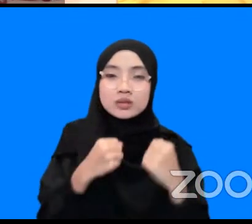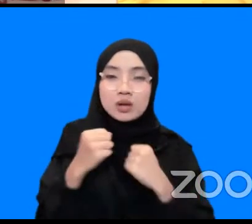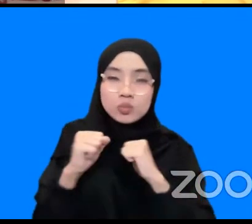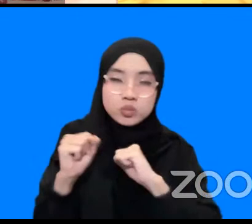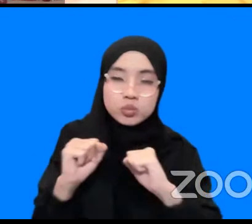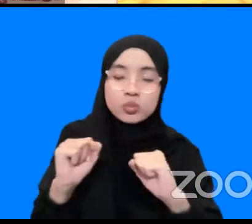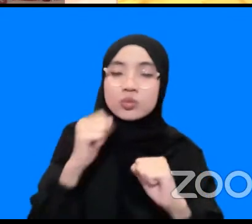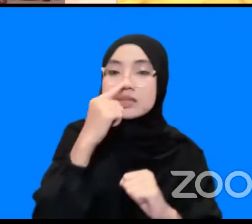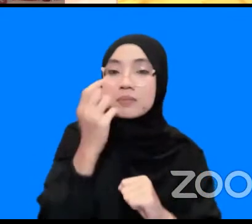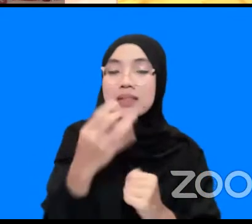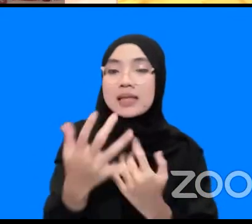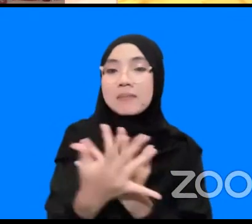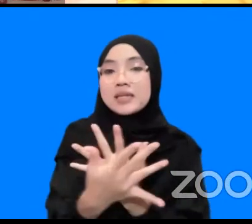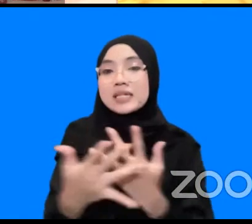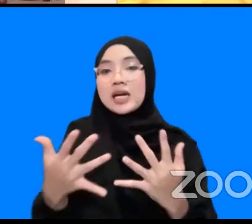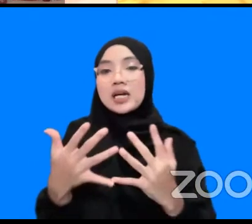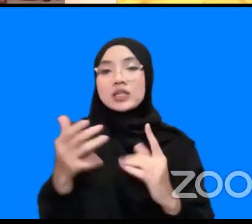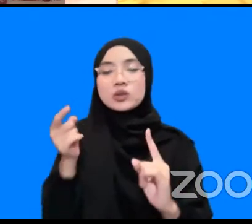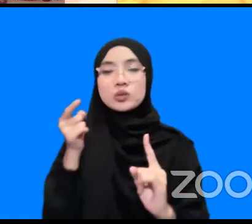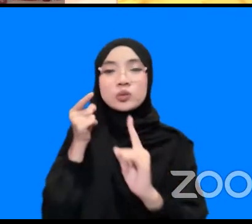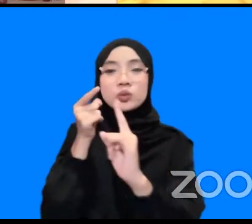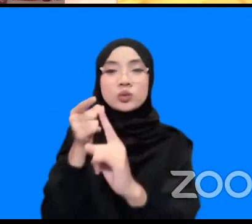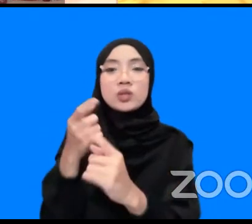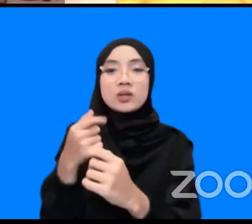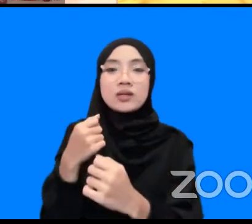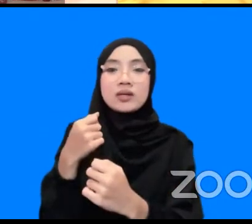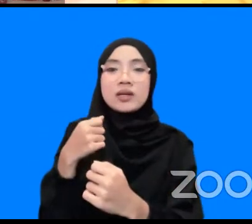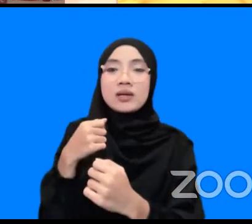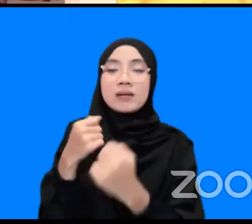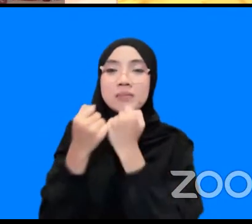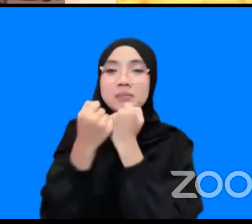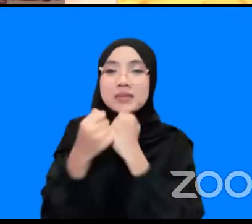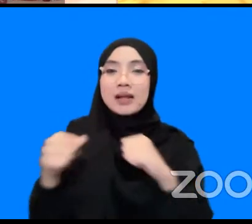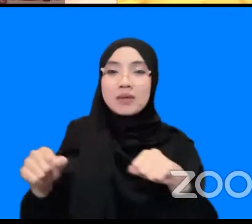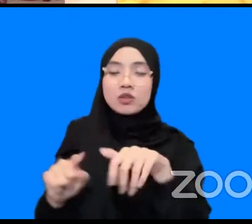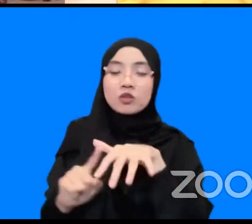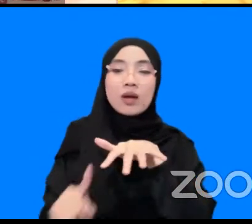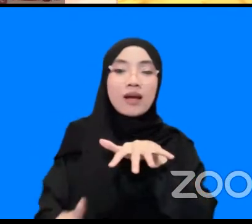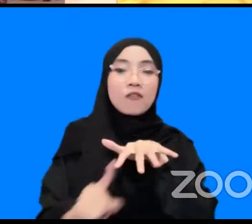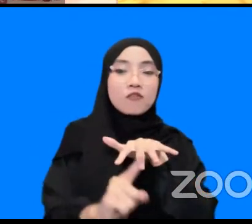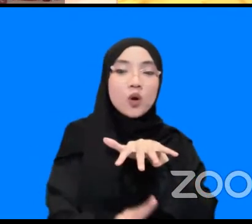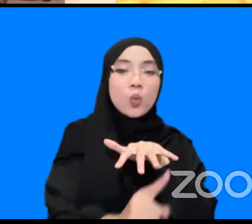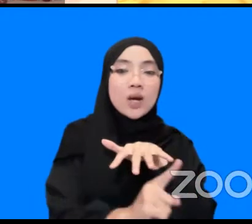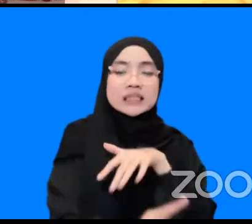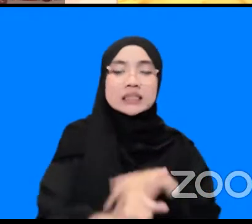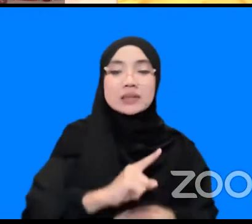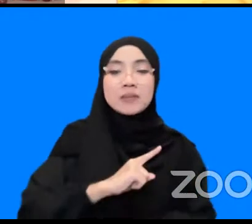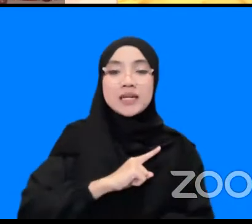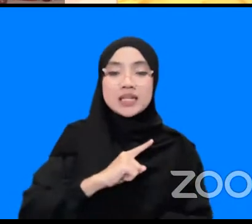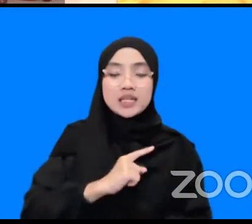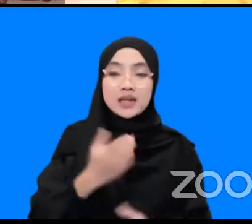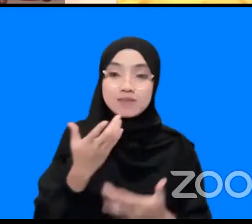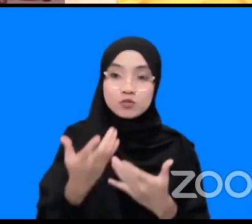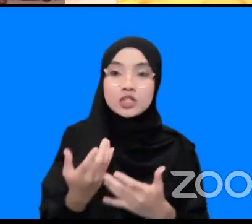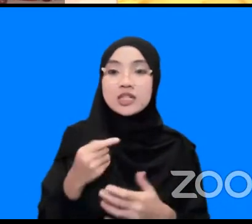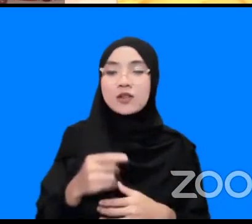masyarakat dalam upaya penyelamatan atau evakuasi mandiri itu sih ibu yang menjadi